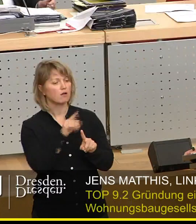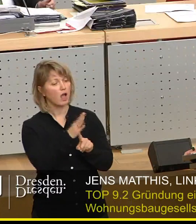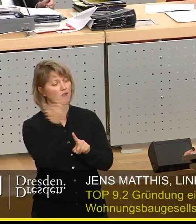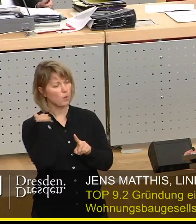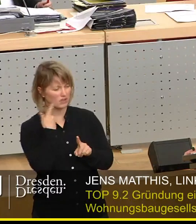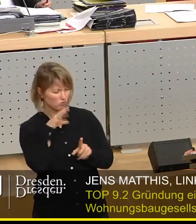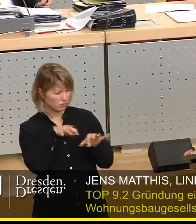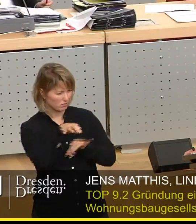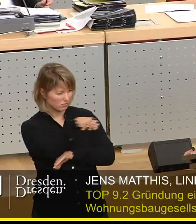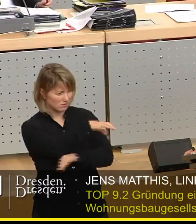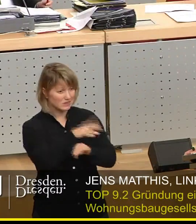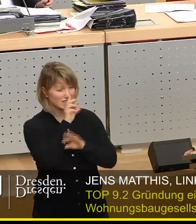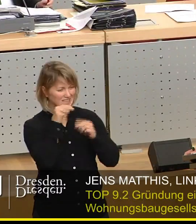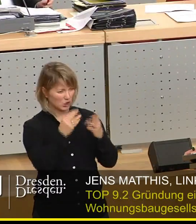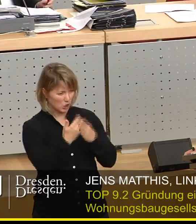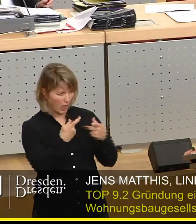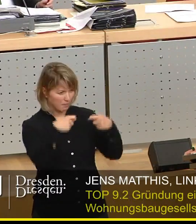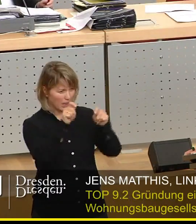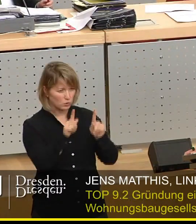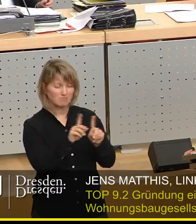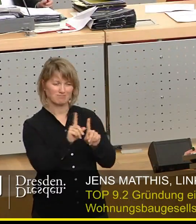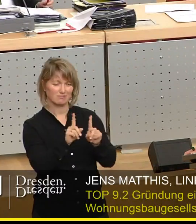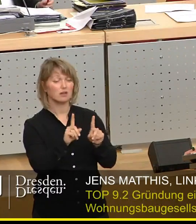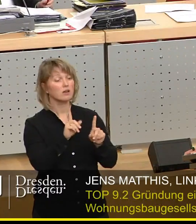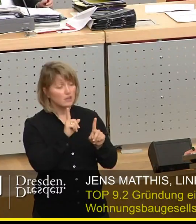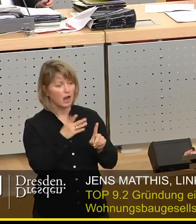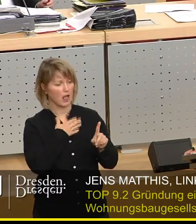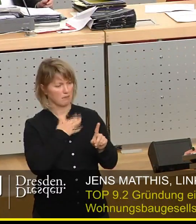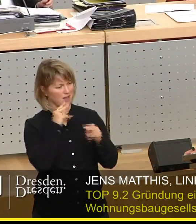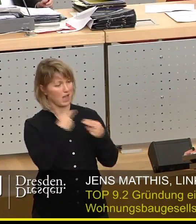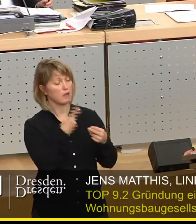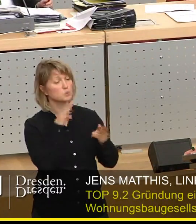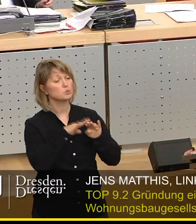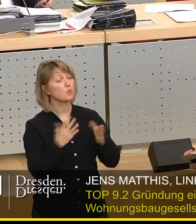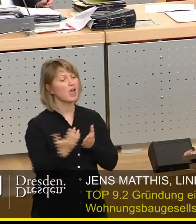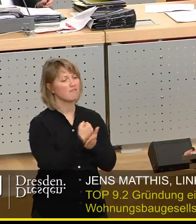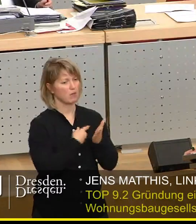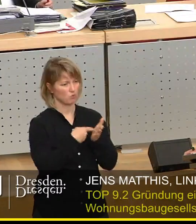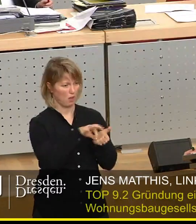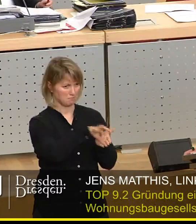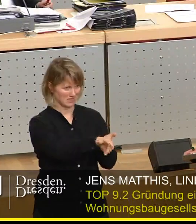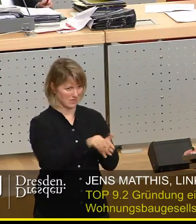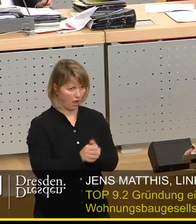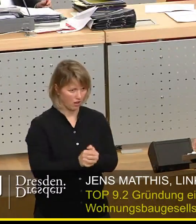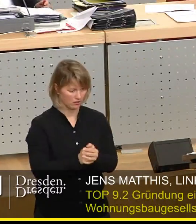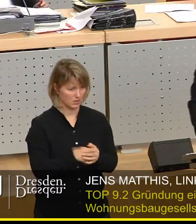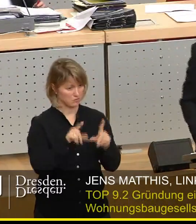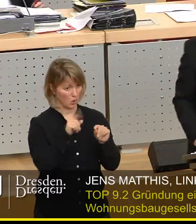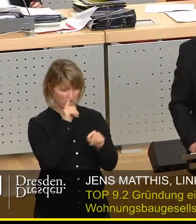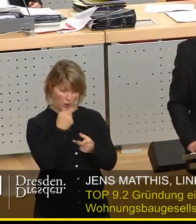Weg. Die müssten im Gegensatz zu einer neuen Gesellschaft Grunderwerbssteuer zahlen, wenn die Grundstücke von der Stadt erhält.